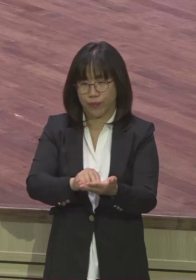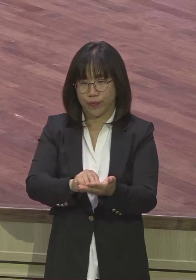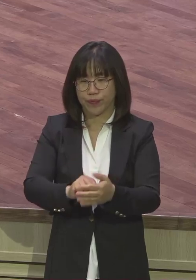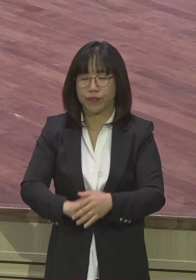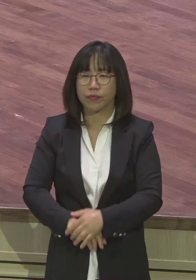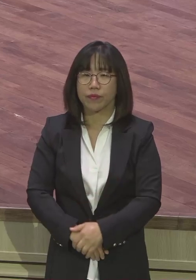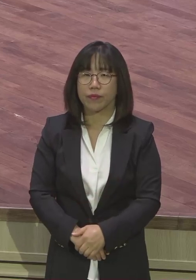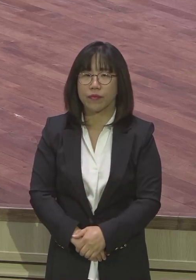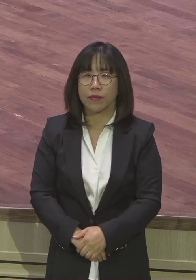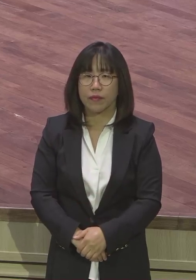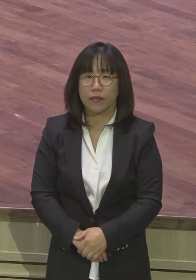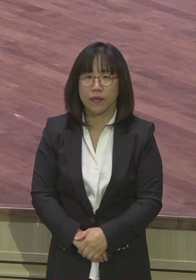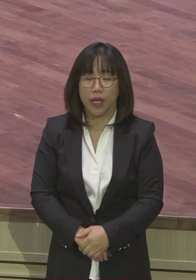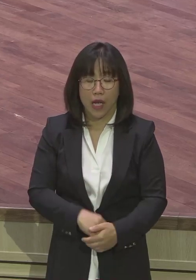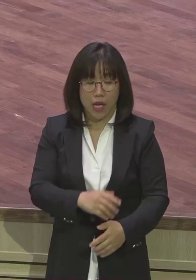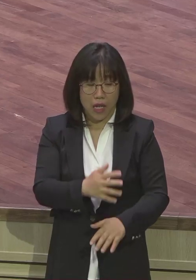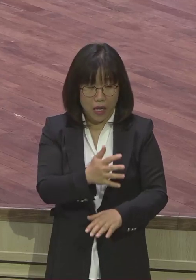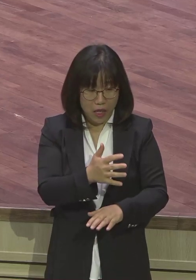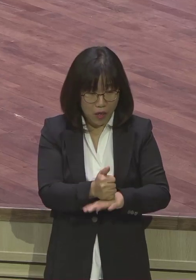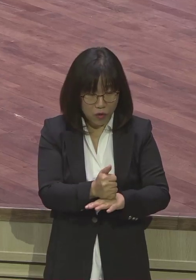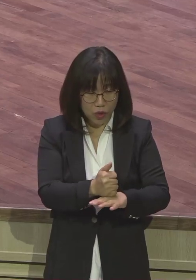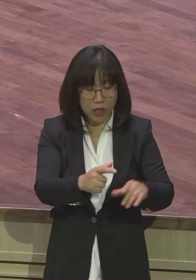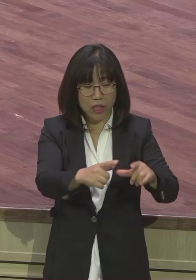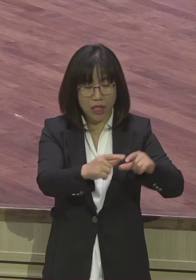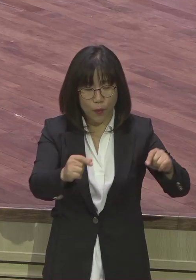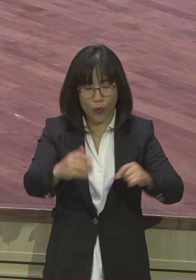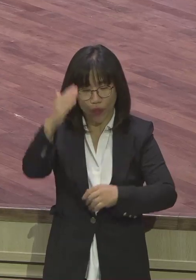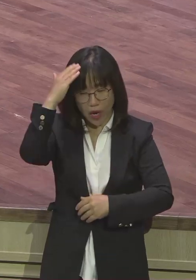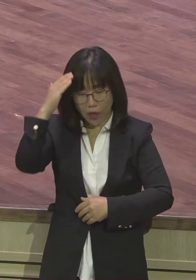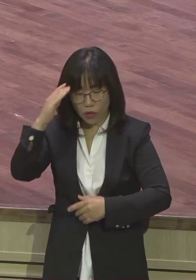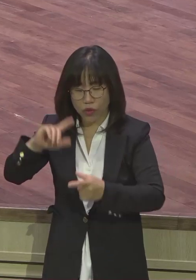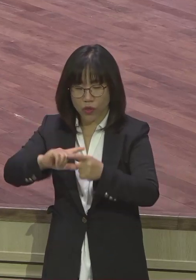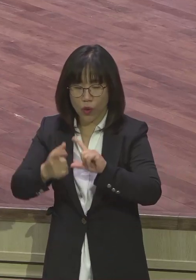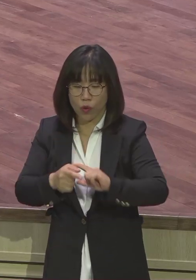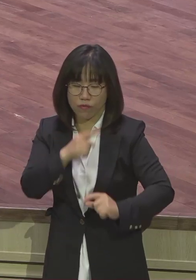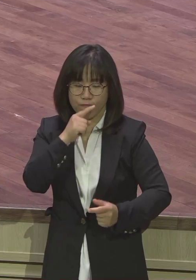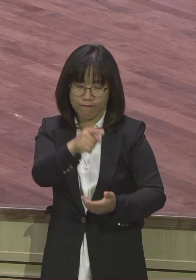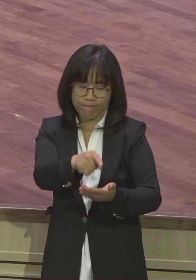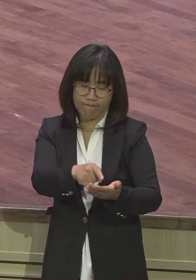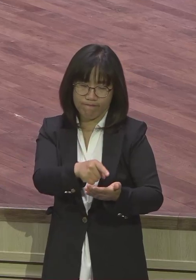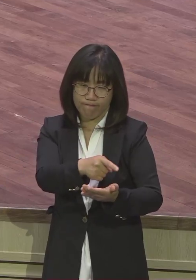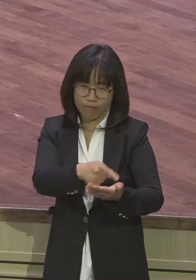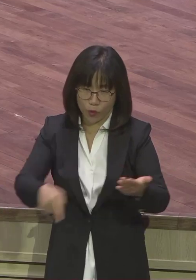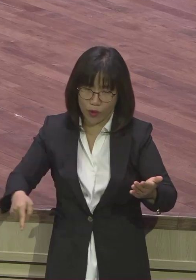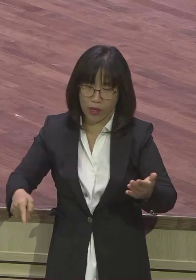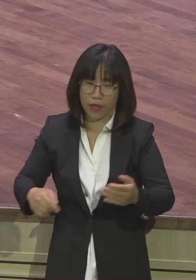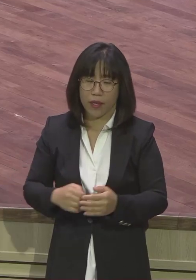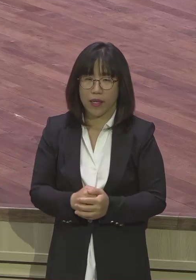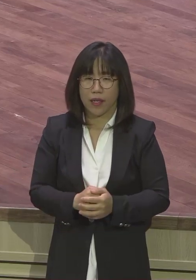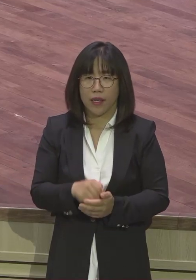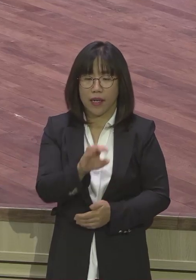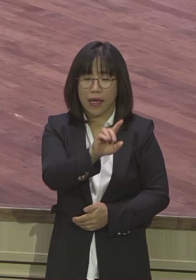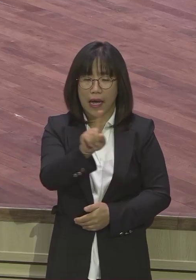서로도 공멸합니다. 일본은 또 손해보지만 우리가 더 손해보아요. 여기 아베가 노리는 방법이에요. 지금.